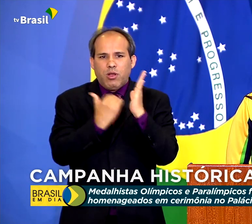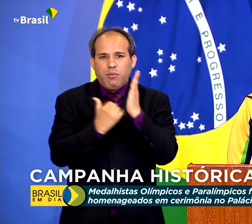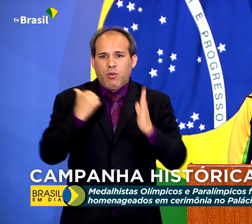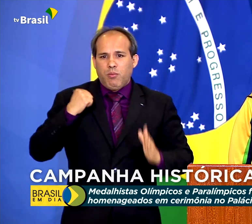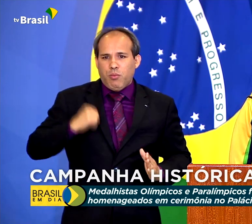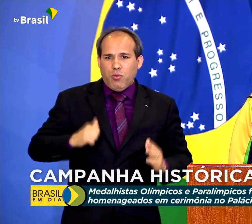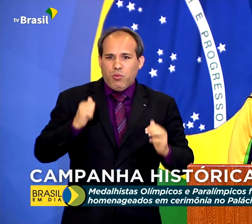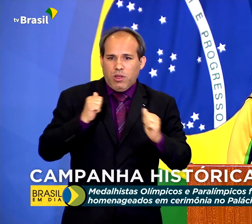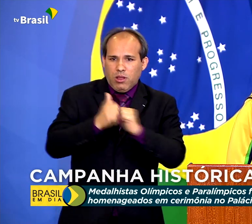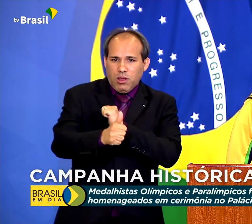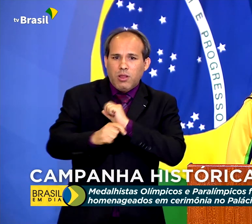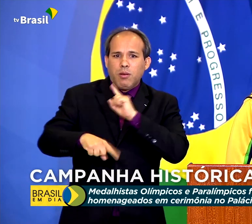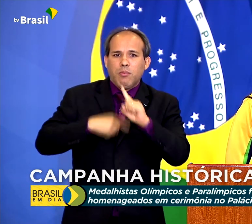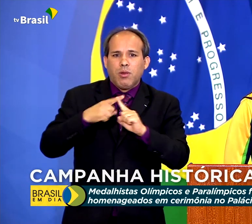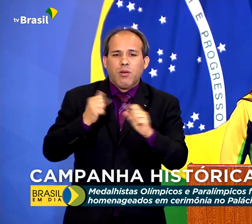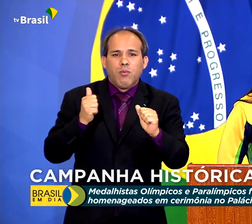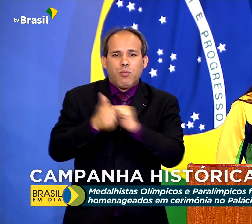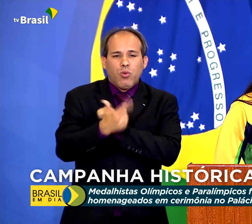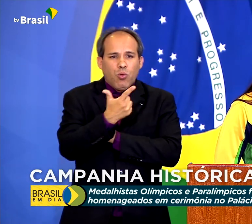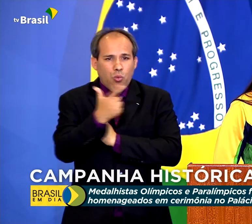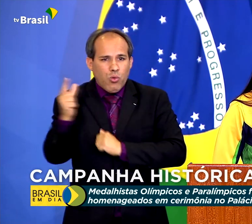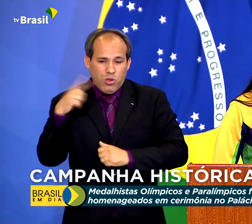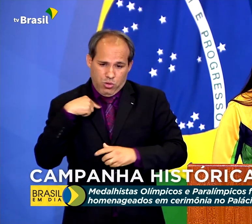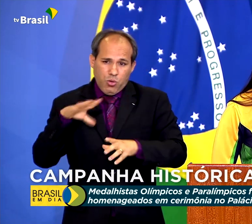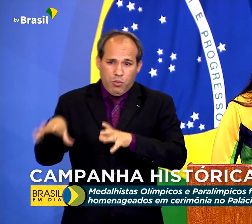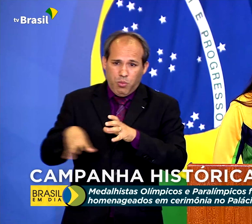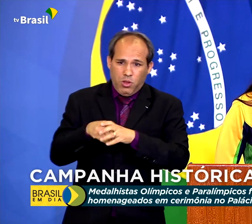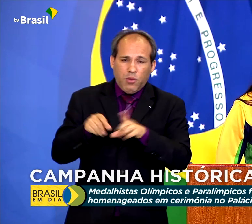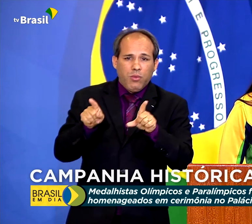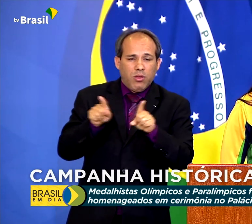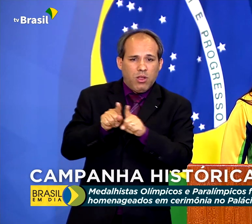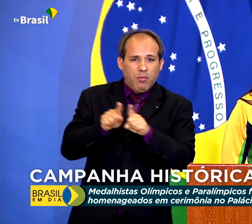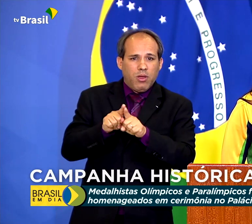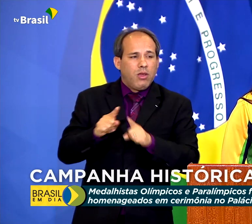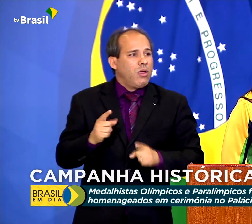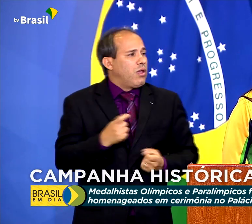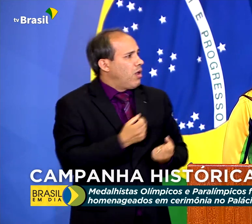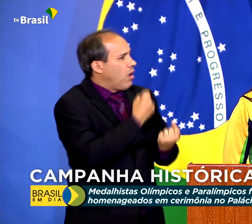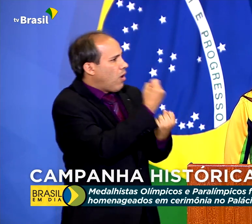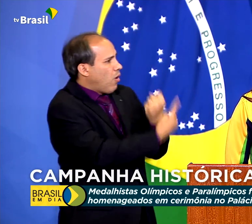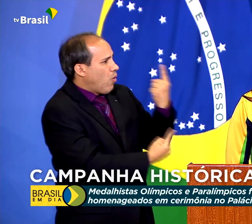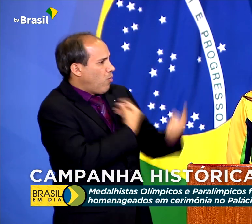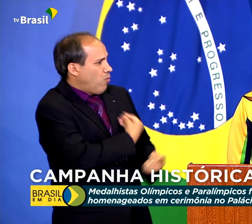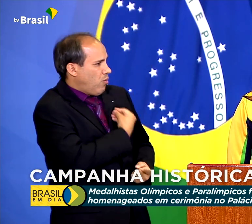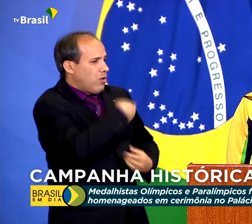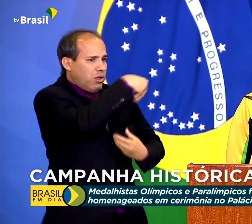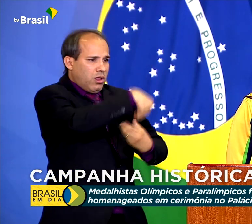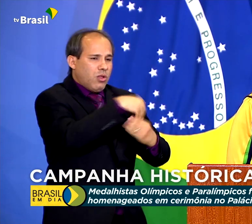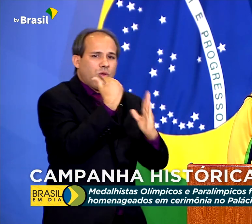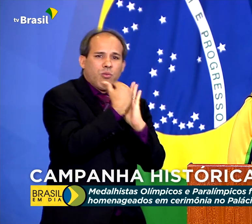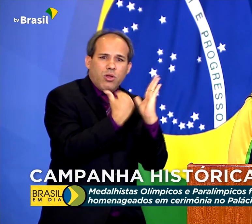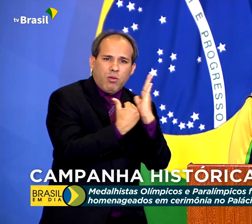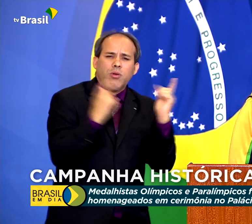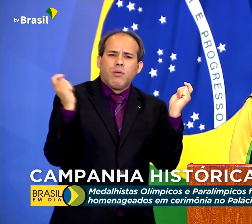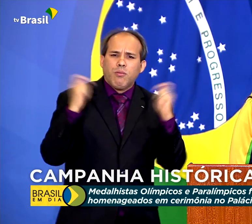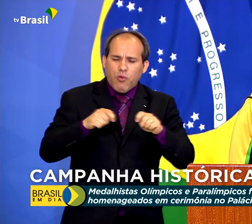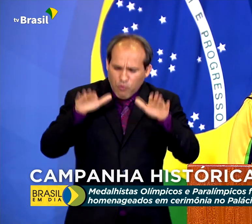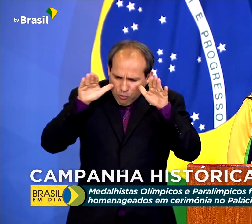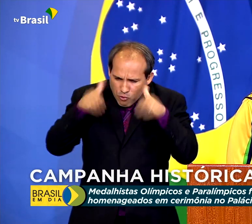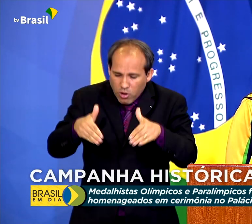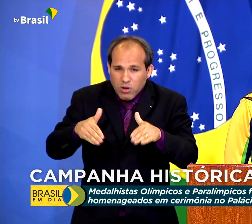ramificação, o Bolsa Pódio, do qual eu faço parte e muitos aqui presentes também, que a gente pode se dedicar